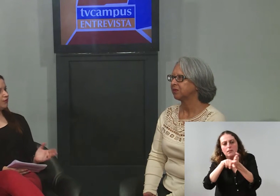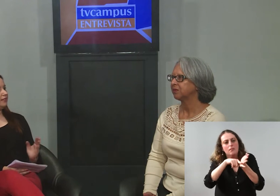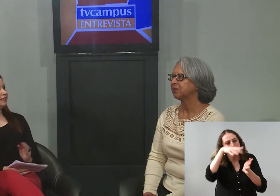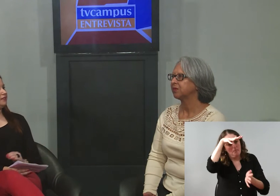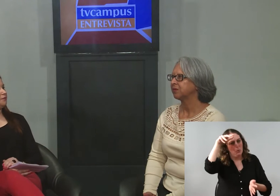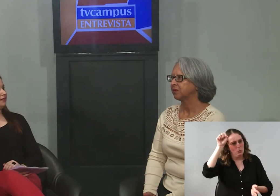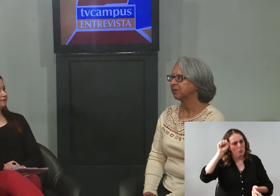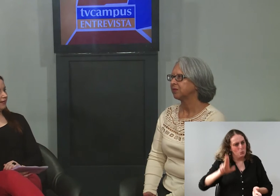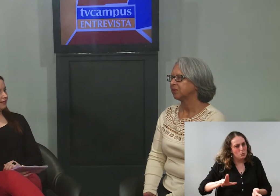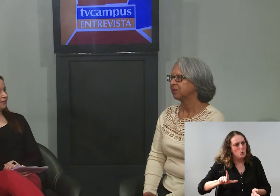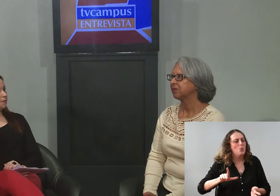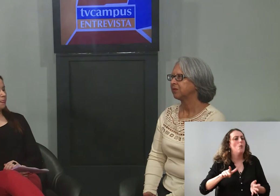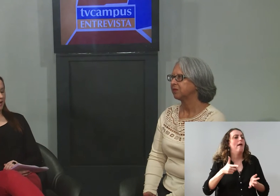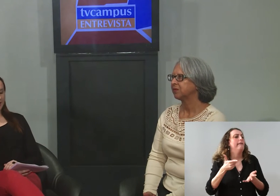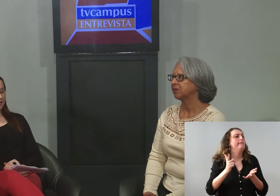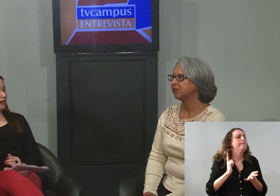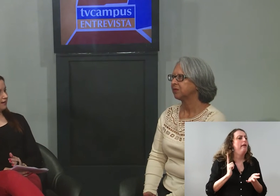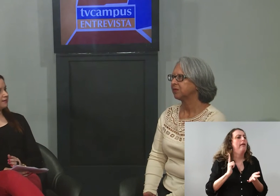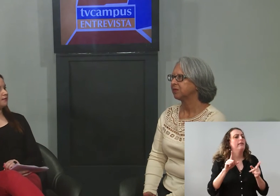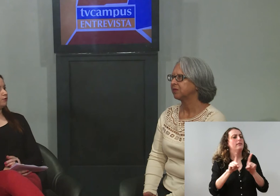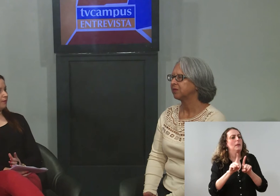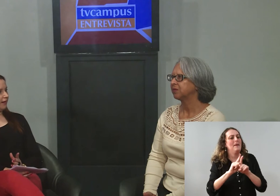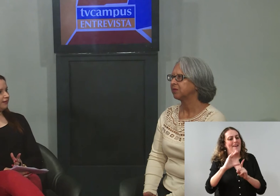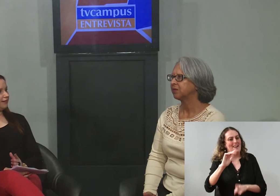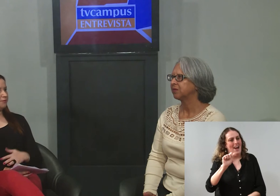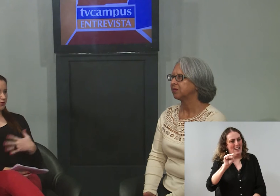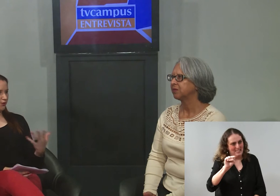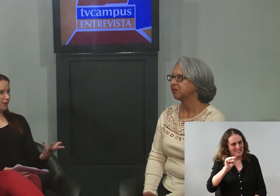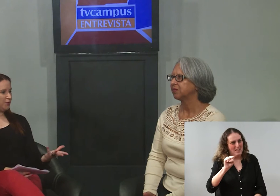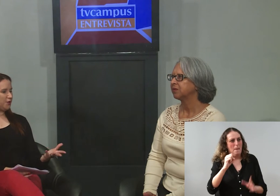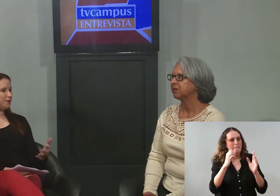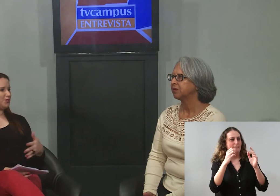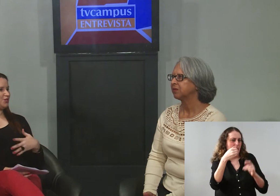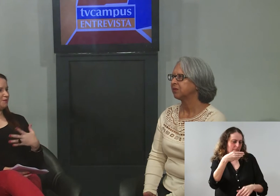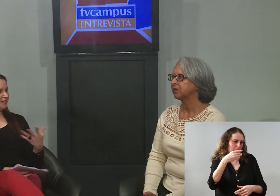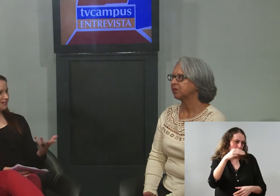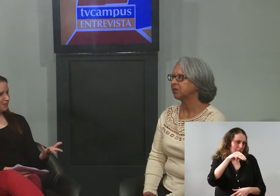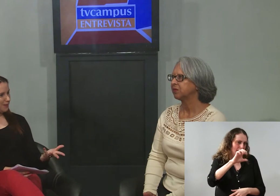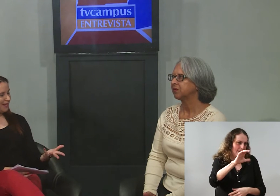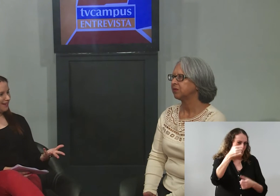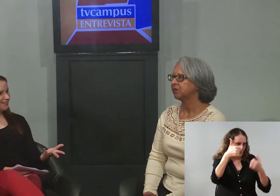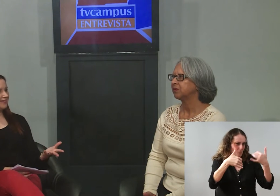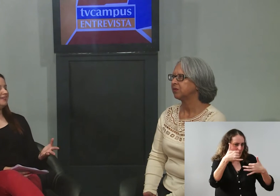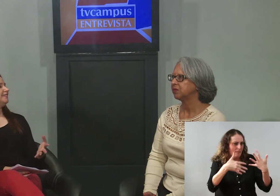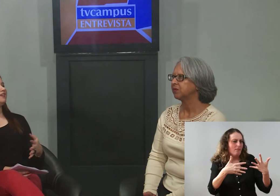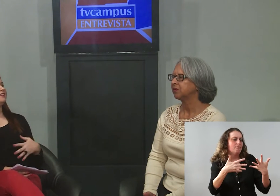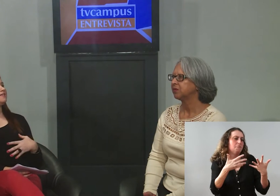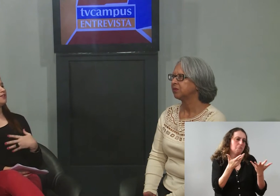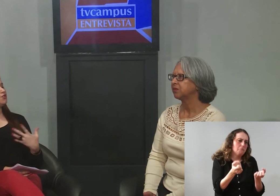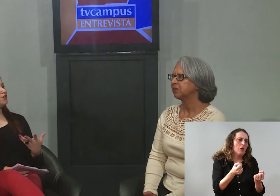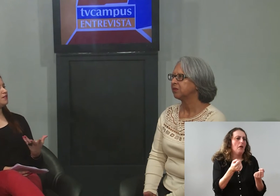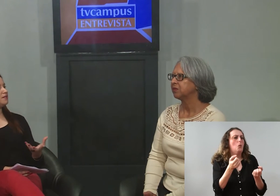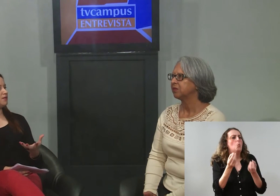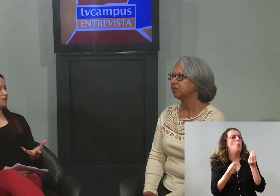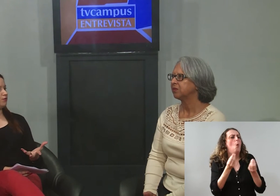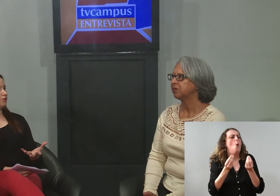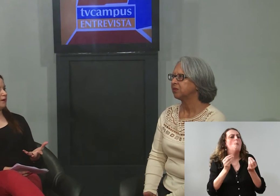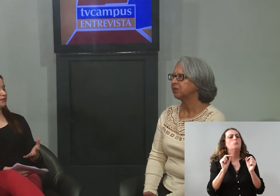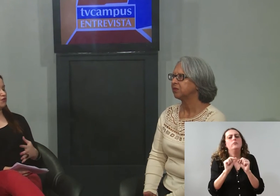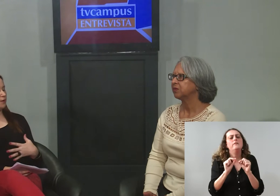e que também integra a IACAS, do MEC, né? Pode contar um pouquinho pra gente também dessa experiência, né? Que iniciativas estão sendo tomadas? Como